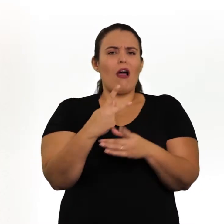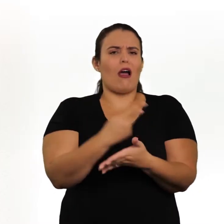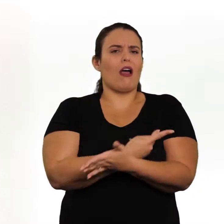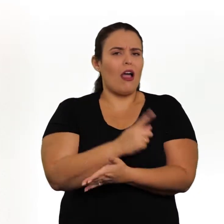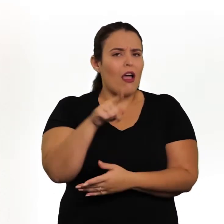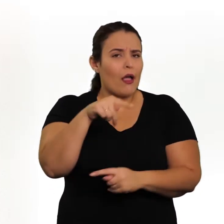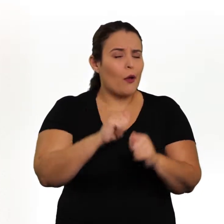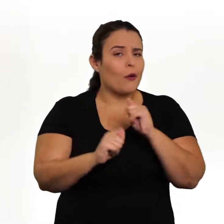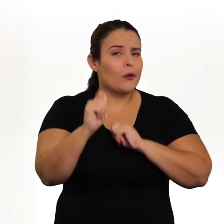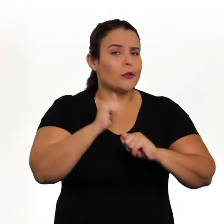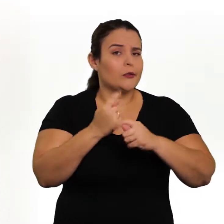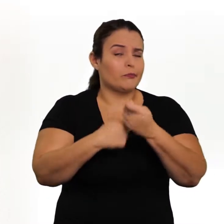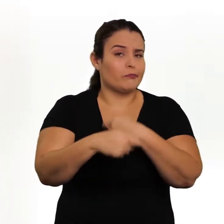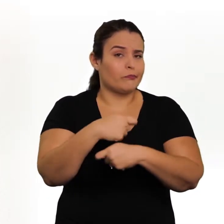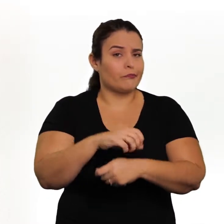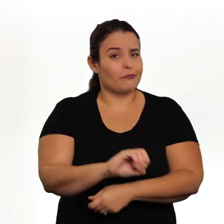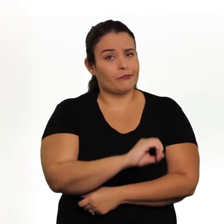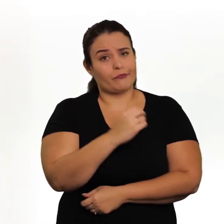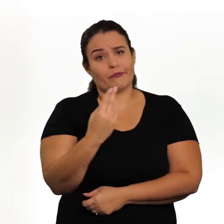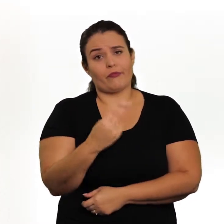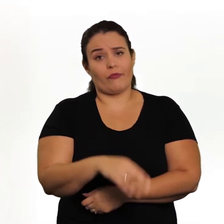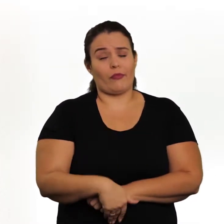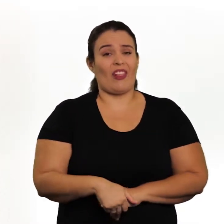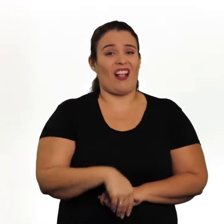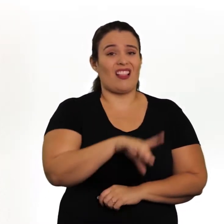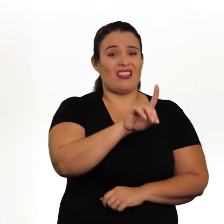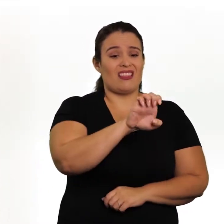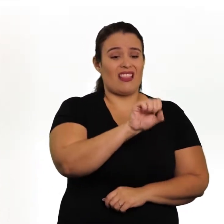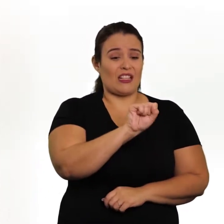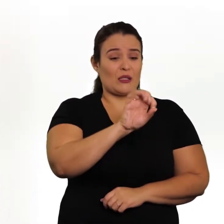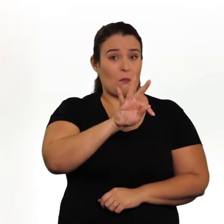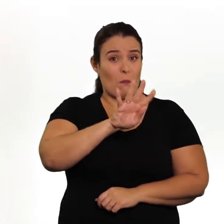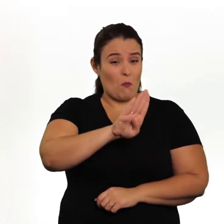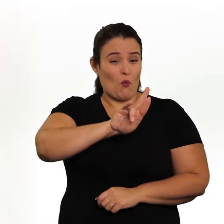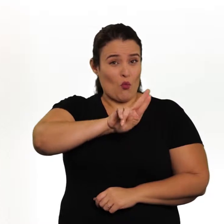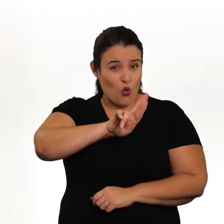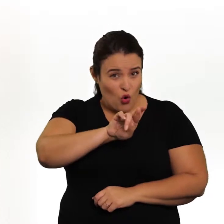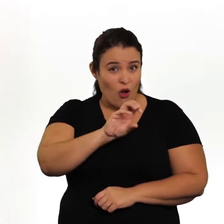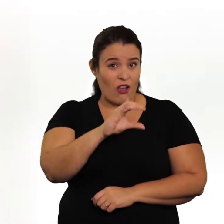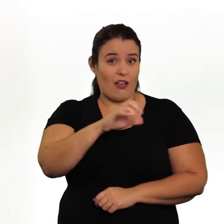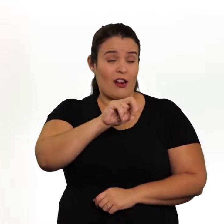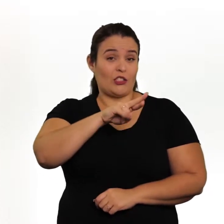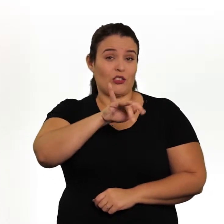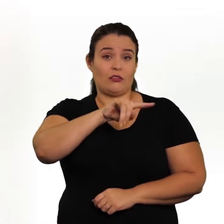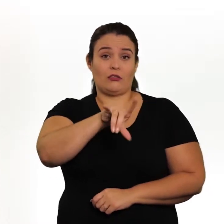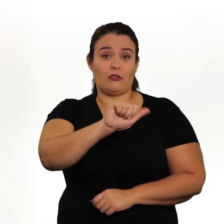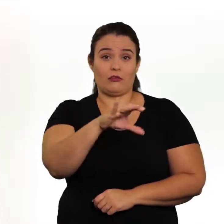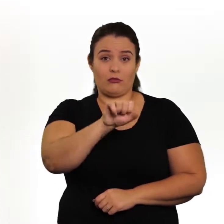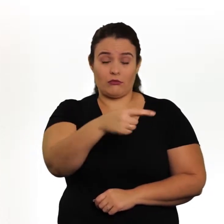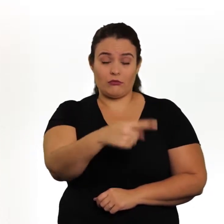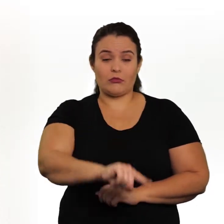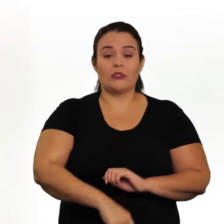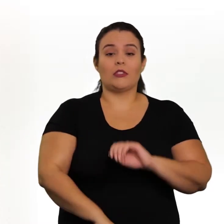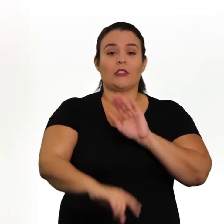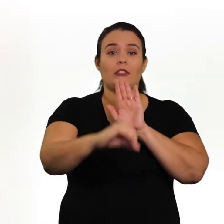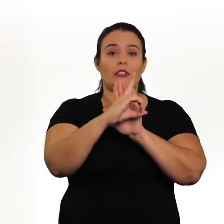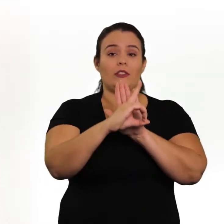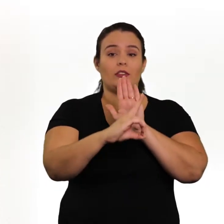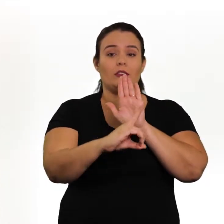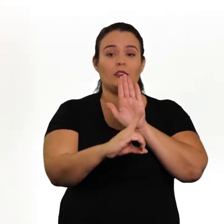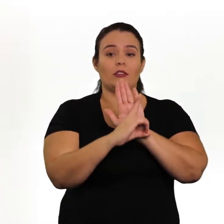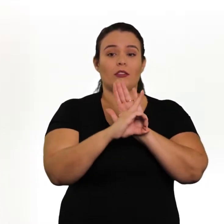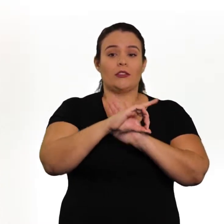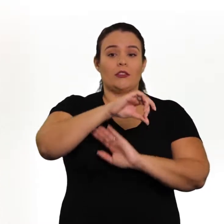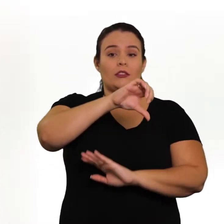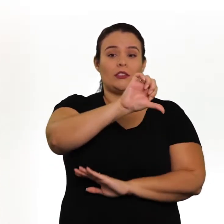seriam razões de economia administrativa, ou desburocratização. O Decreto nº 9.759